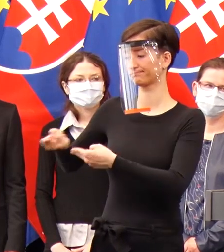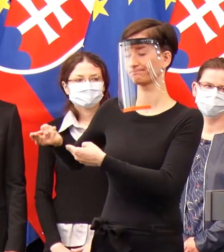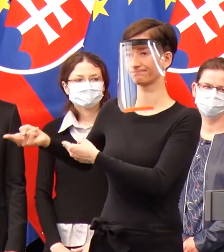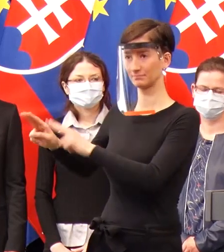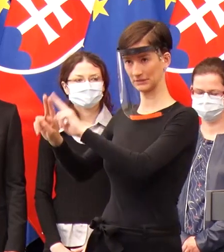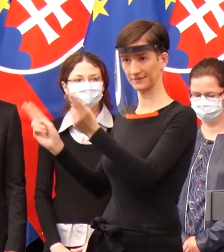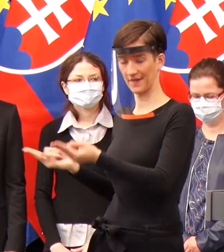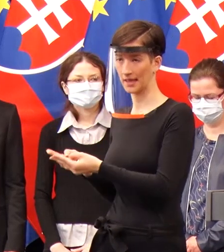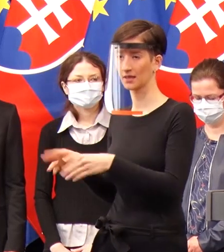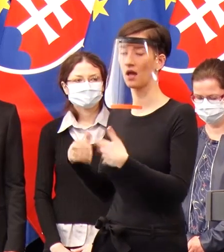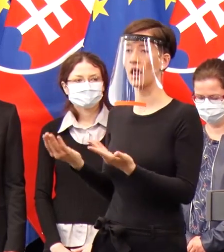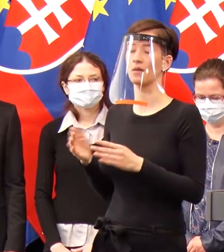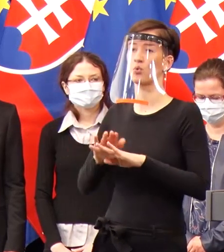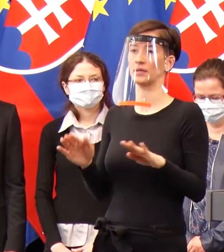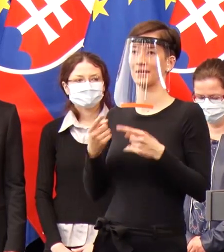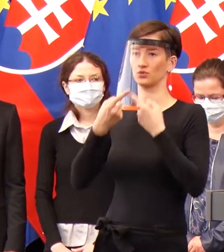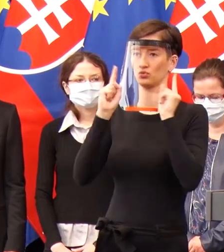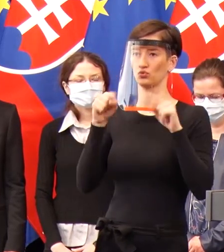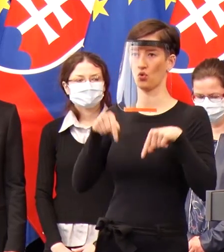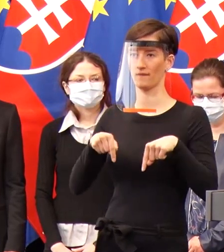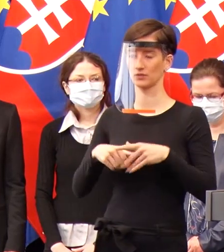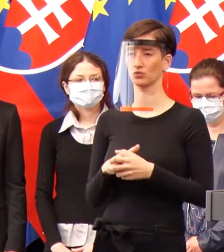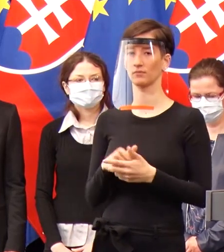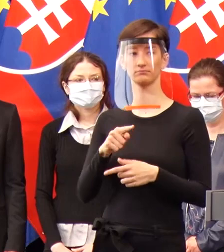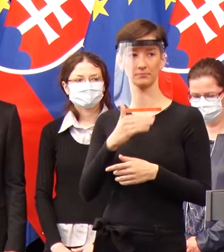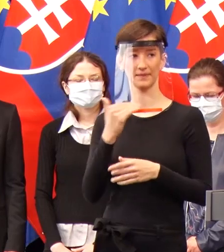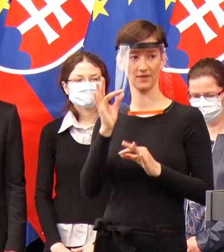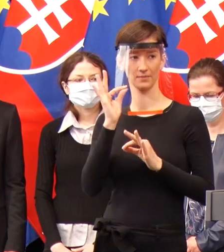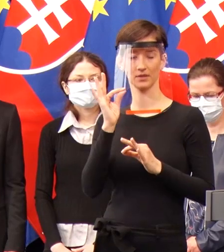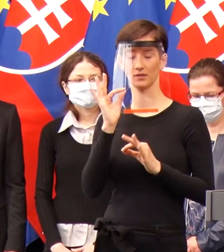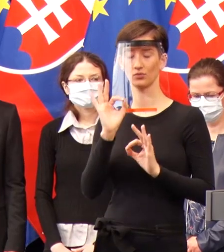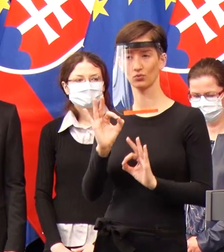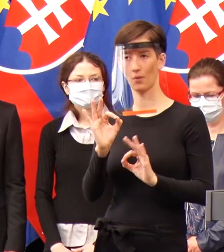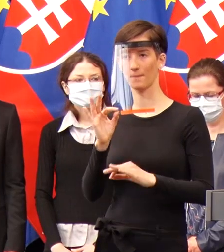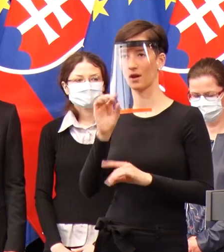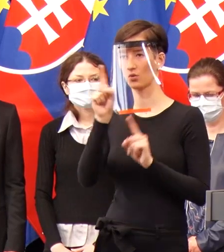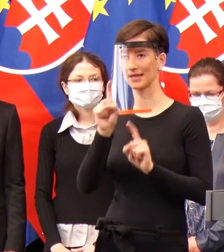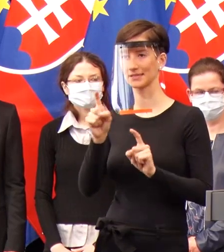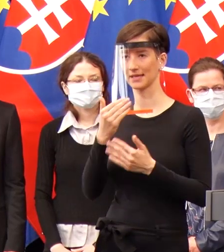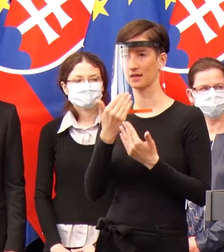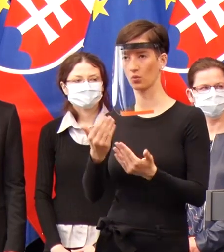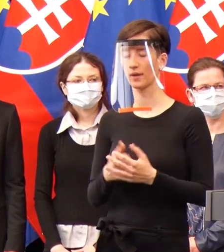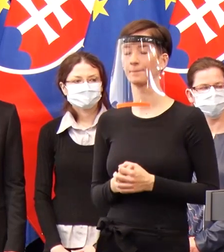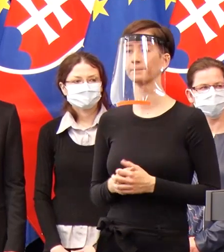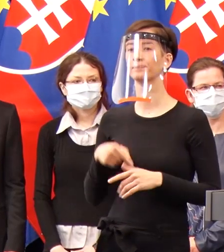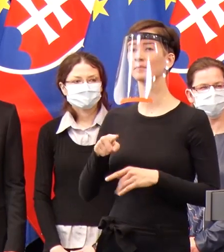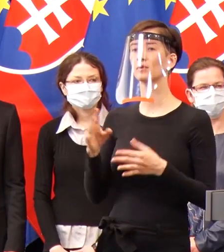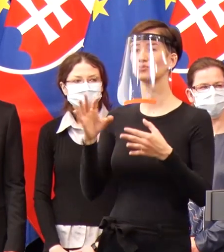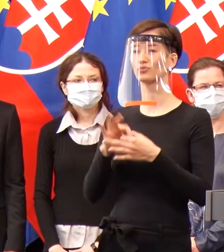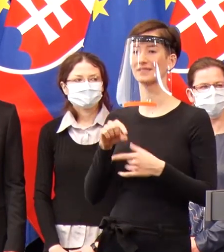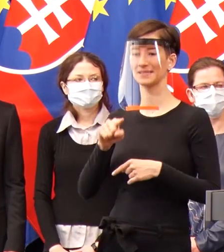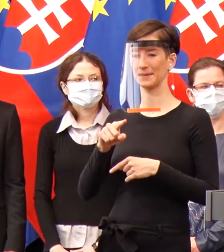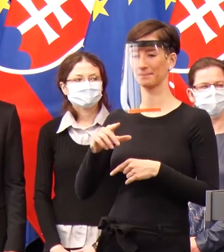alebo to bude čisto len pre potreby Slovenska? Veľmi dobrá otázka. Ďakujem vám za ňu. Páčila sa nám tá iniciatíva pani